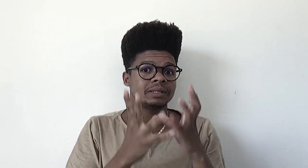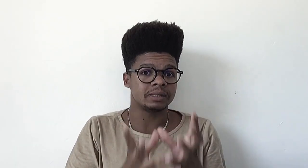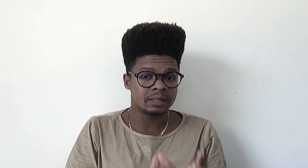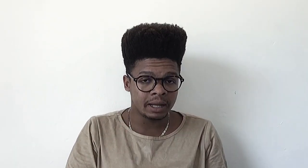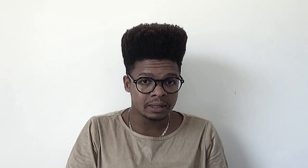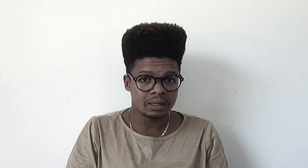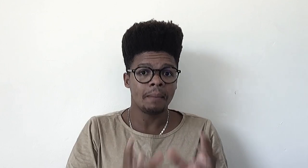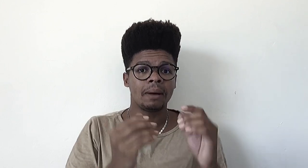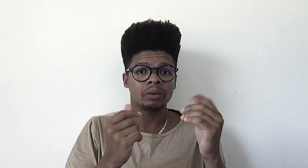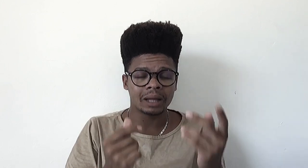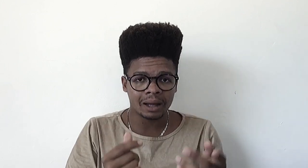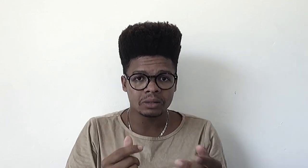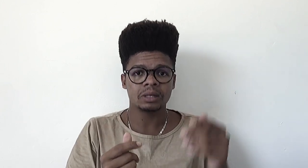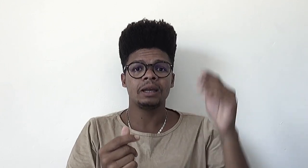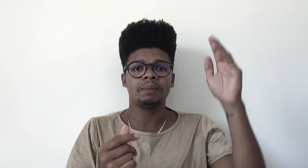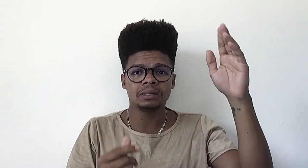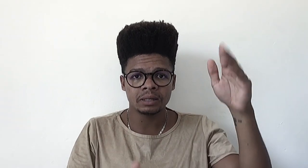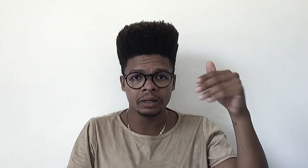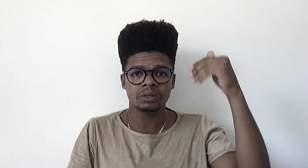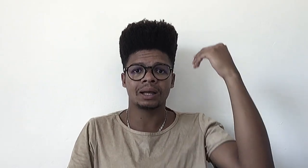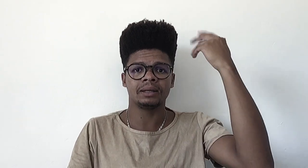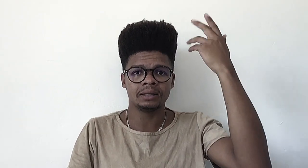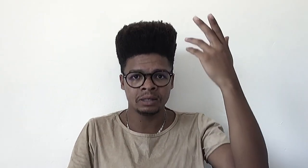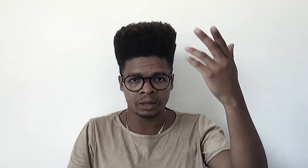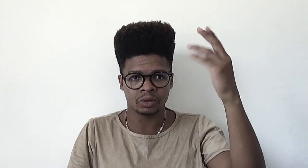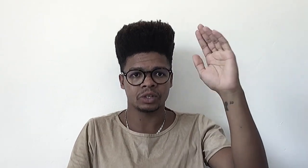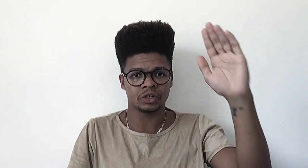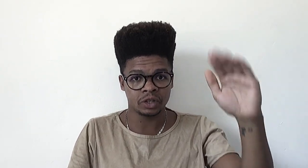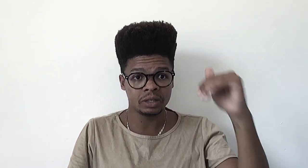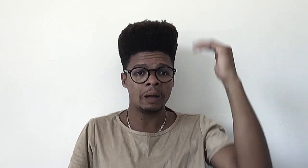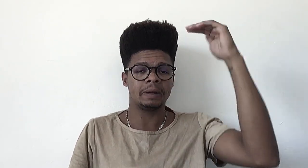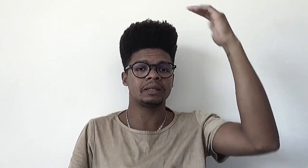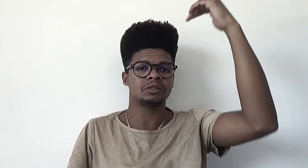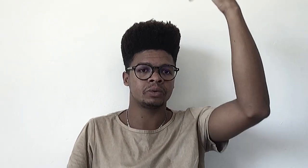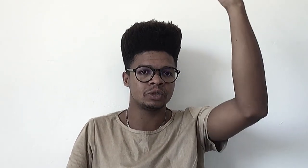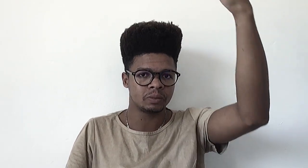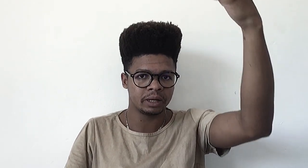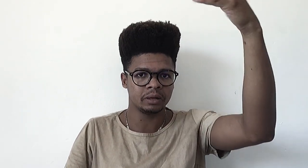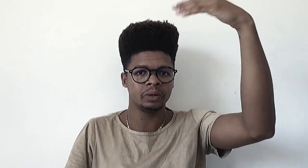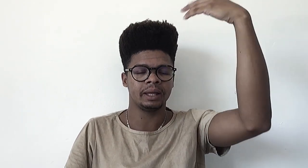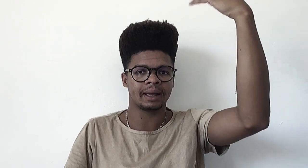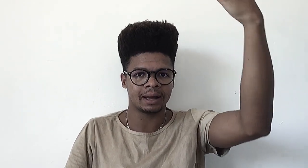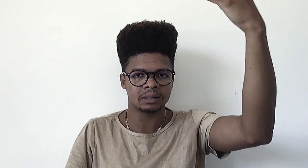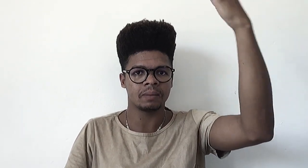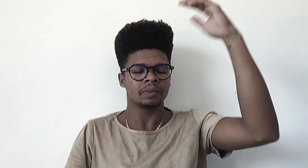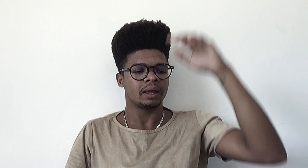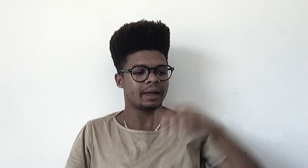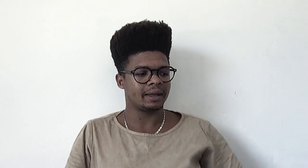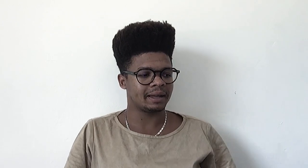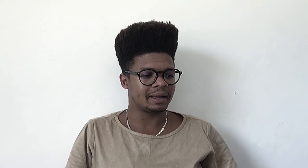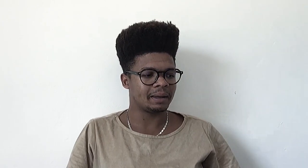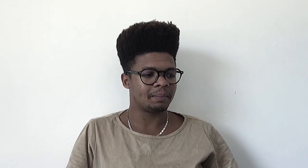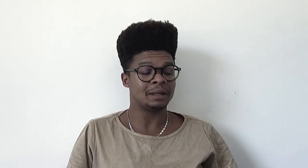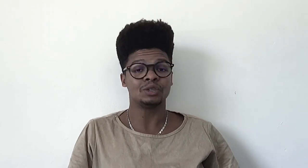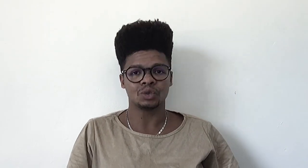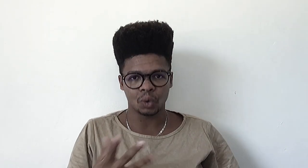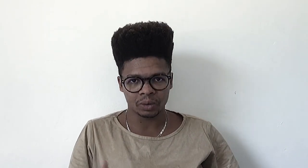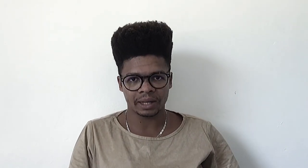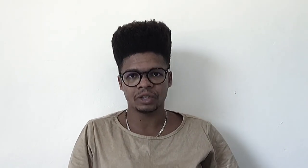fazer ciência, pautados em preceitos cartesianos, ou seja, de interpretações sobre aquilo que Descartes pensou, o Neste